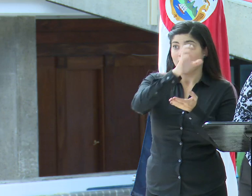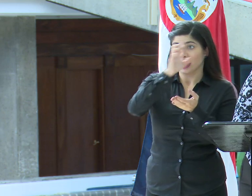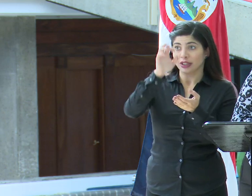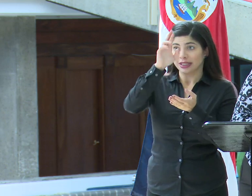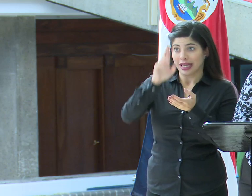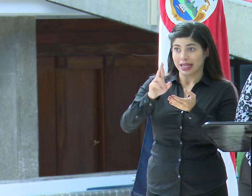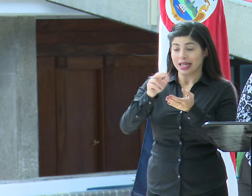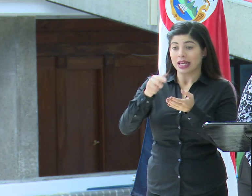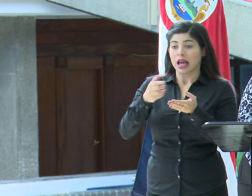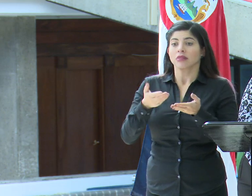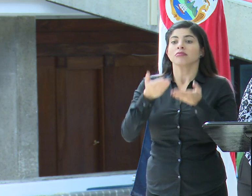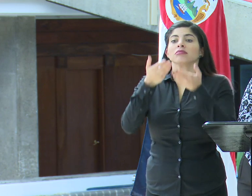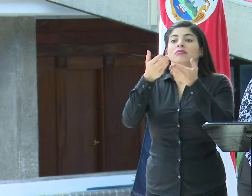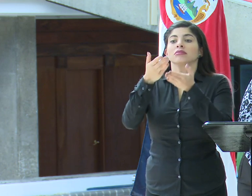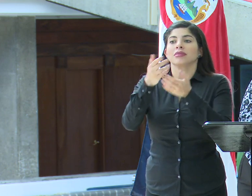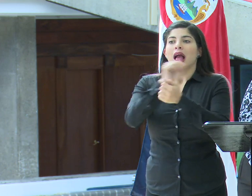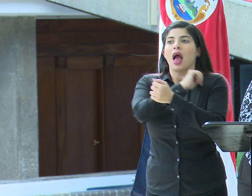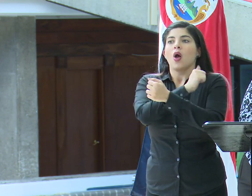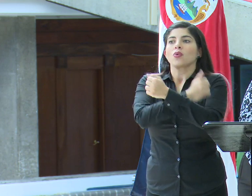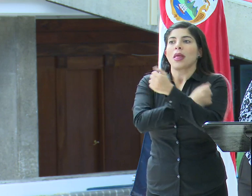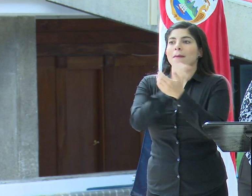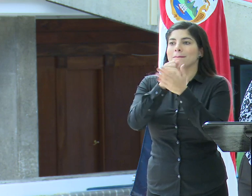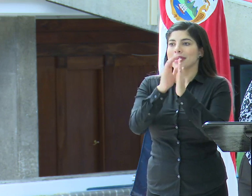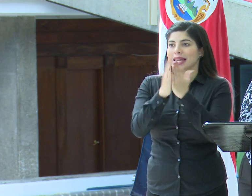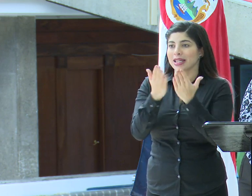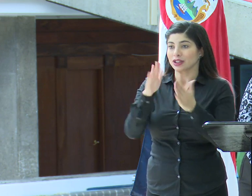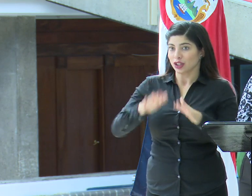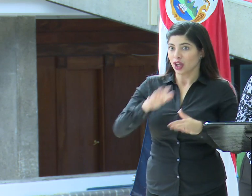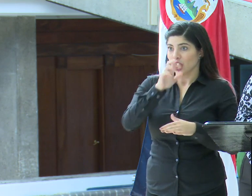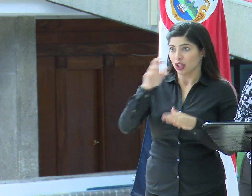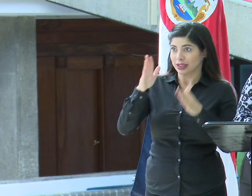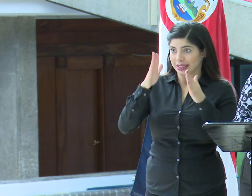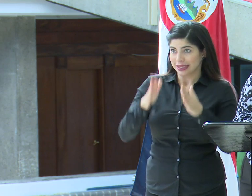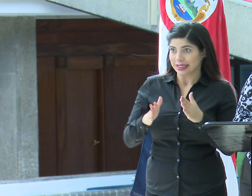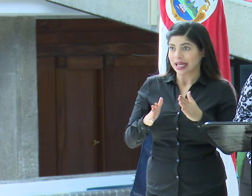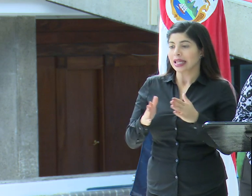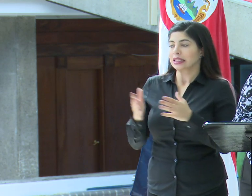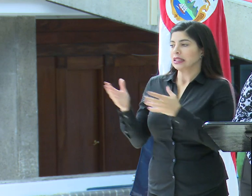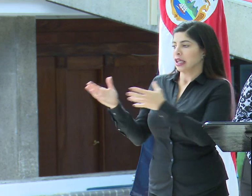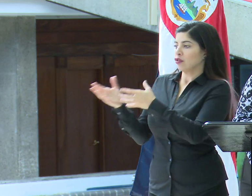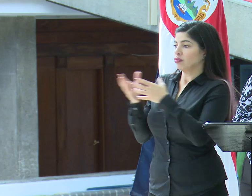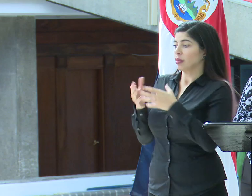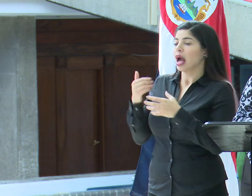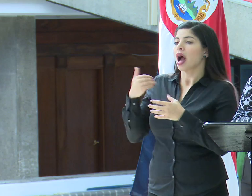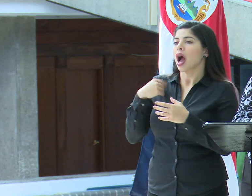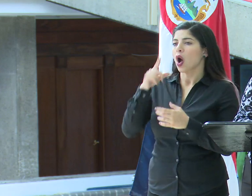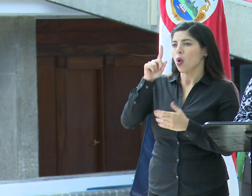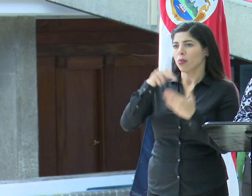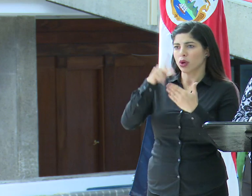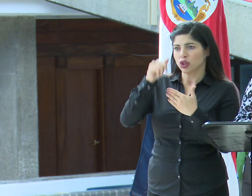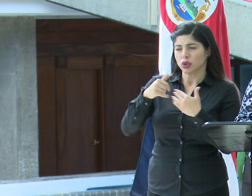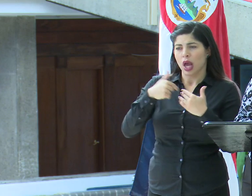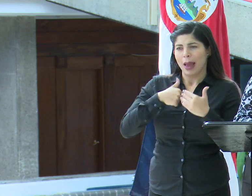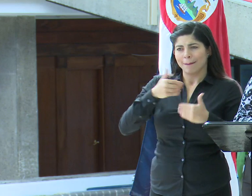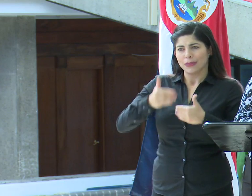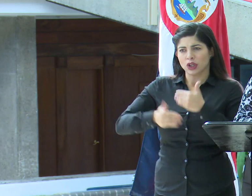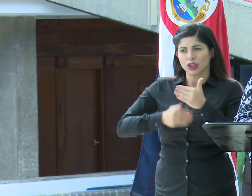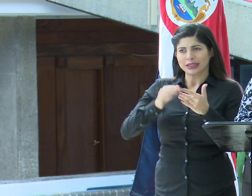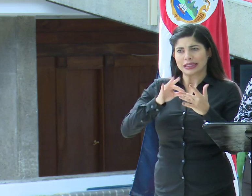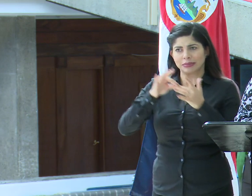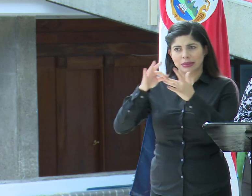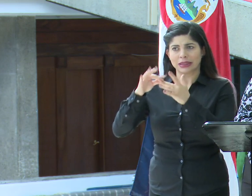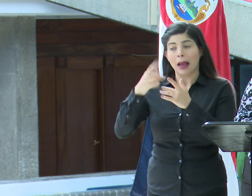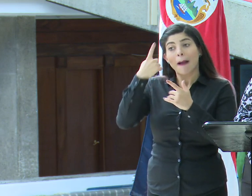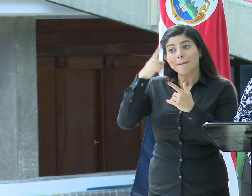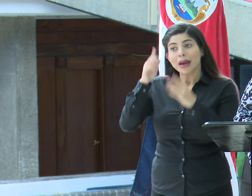Rica, las entrega a las autoridades migratorias costarricenses. Nosotros tenemos un proyecto y un protocolo especial para